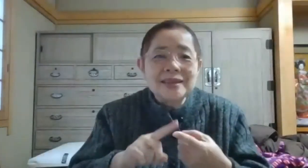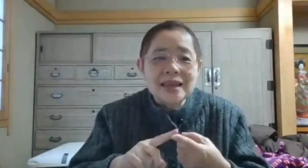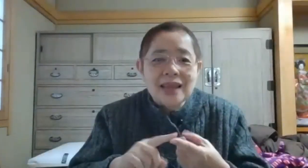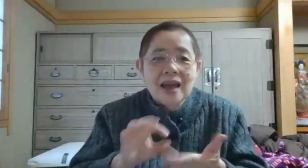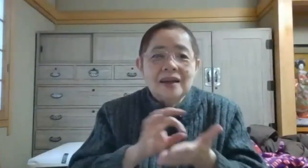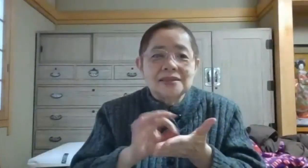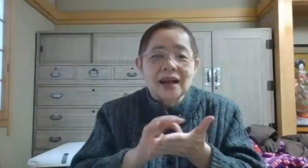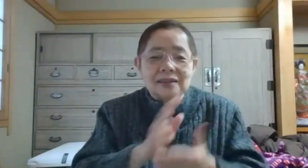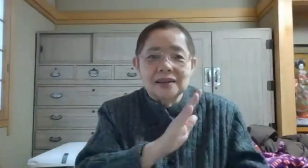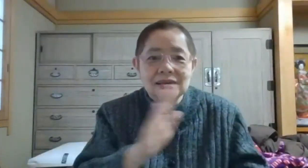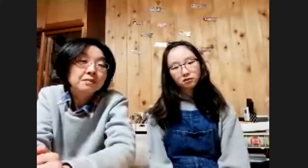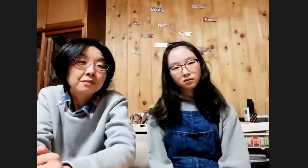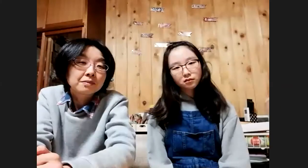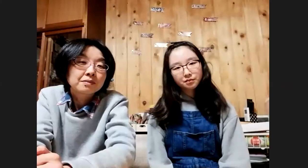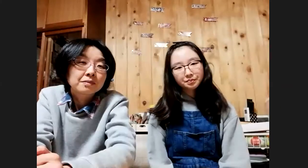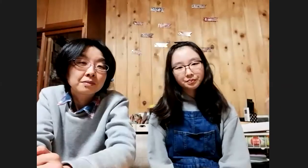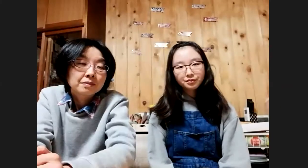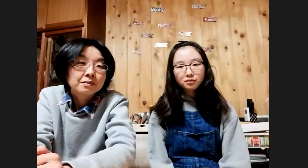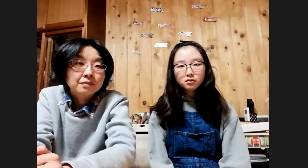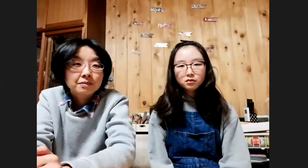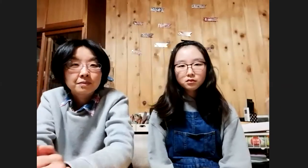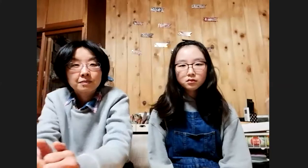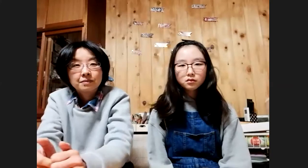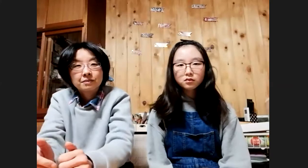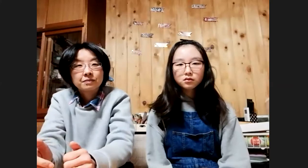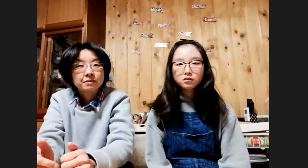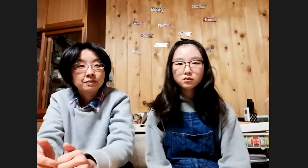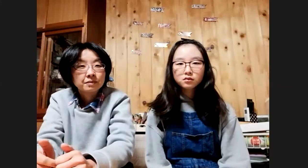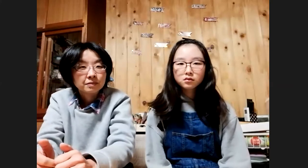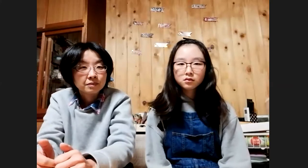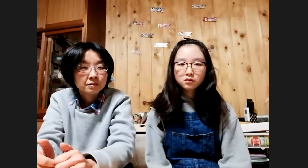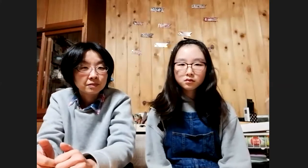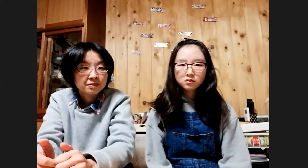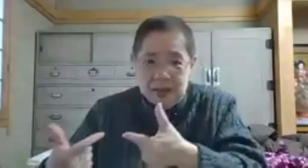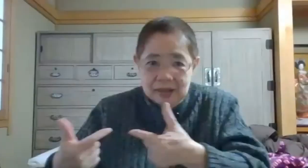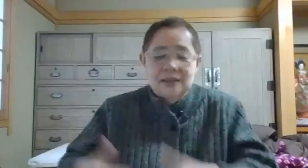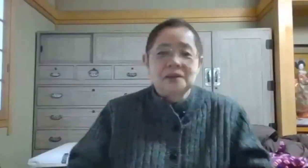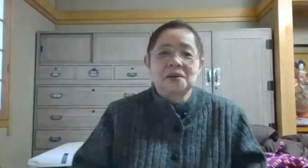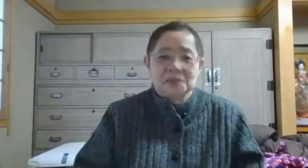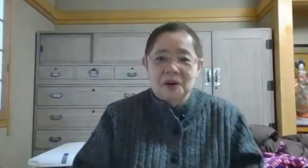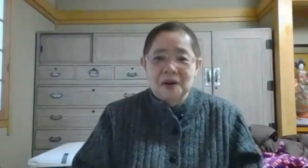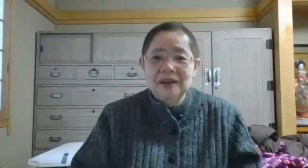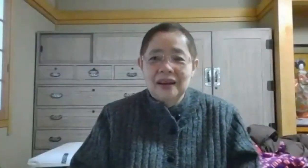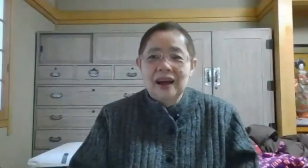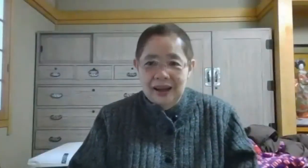せて使ってくださいゆっくりねっていうのとゆっくりねっていうのとはい